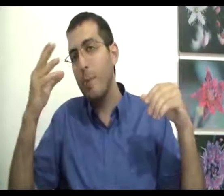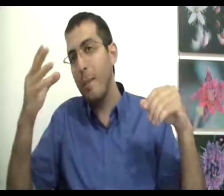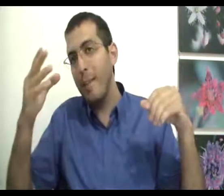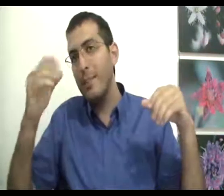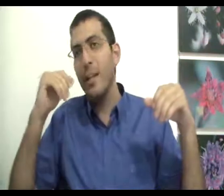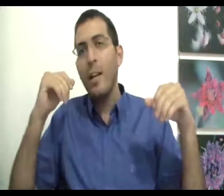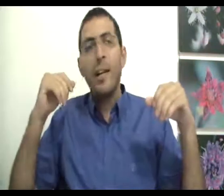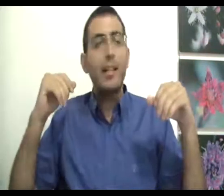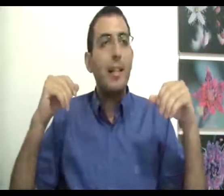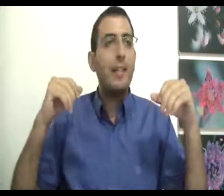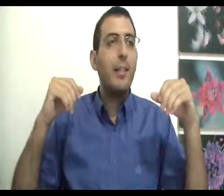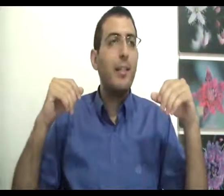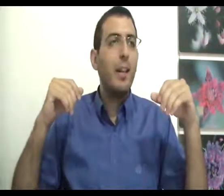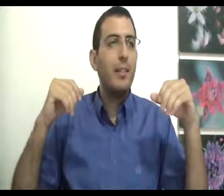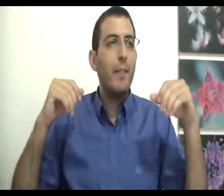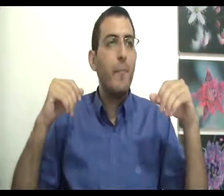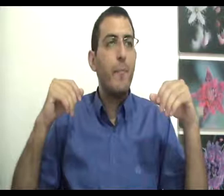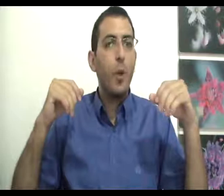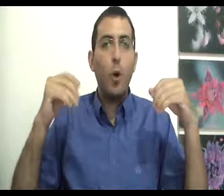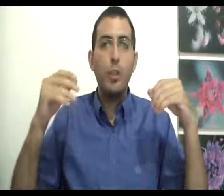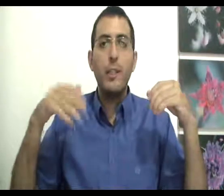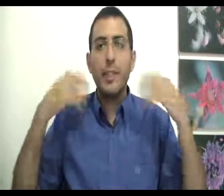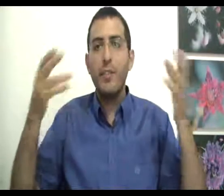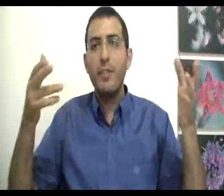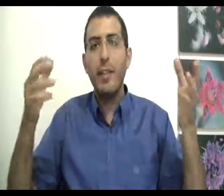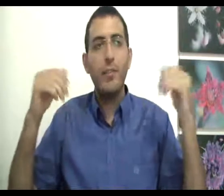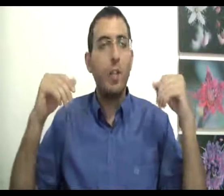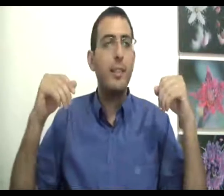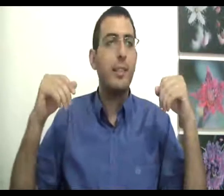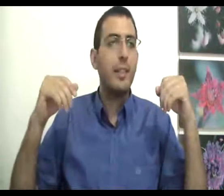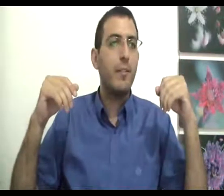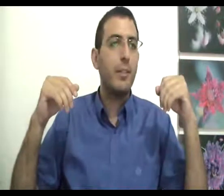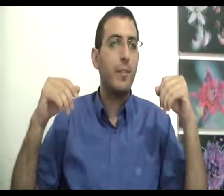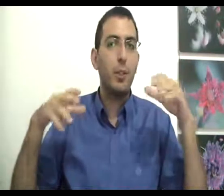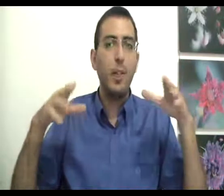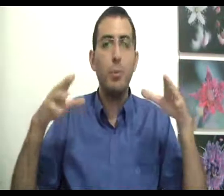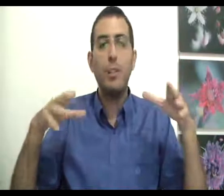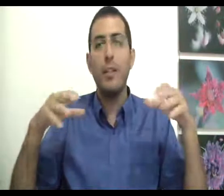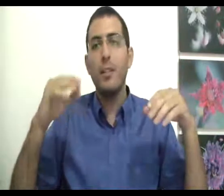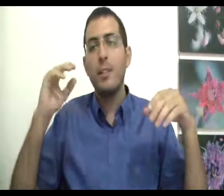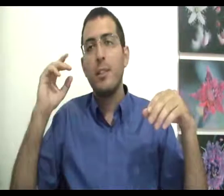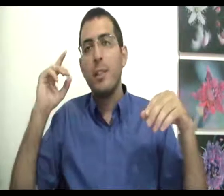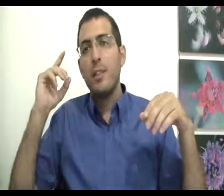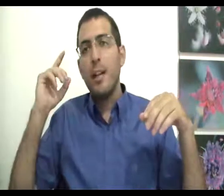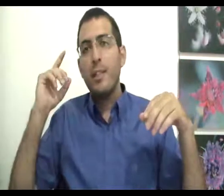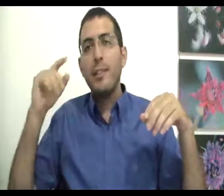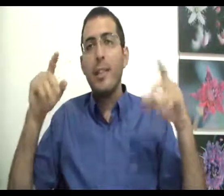מאמץ כדי להשיג את הדבר הזה או שאני צריך לוותר ולא להשיג את הדבר הזה והתשובה היא פשוטה אתה צריך